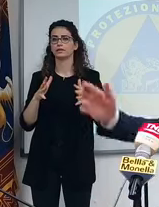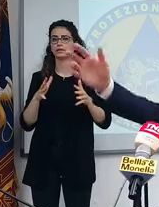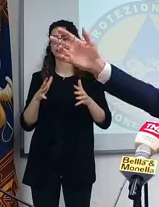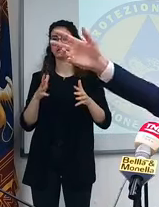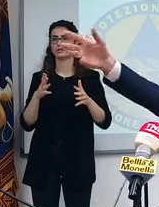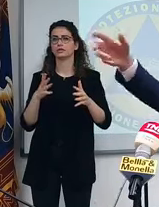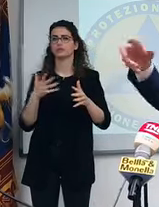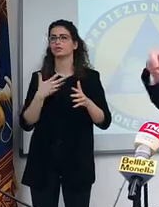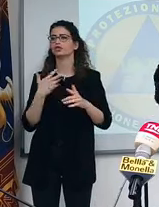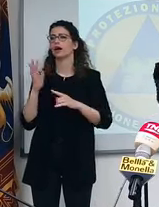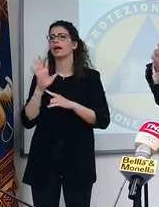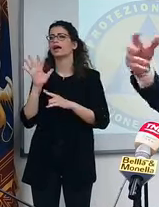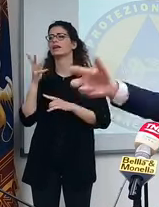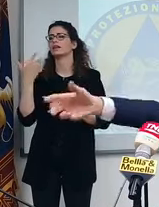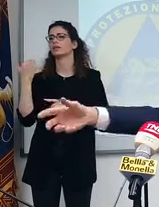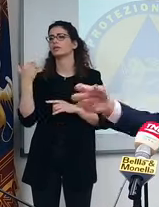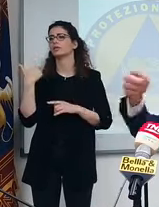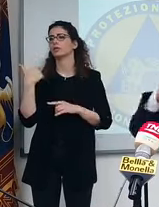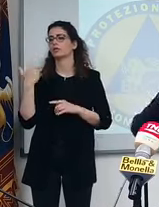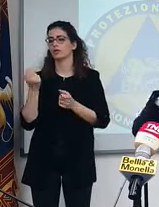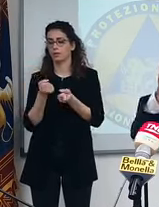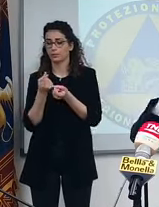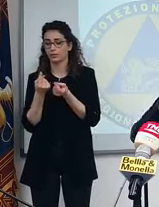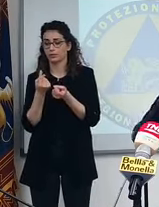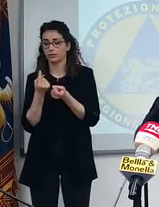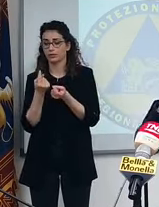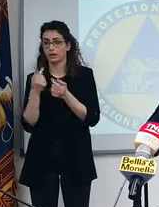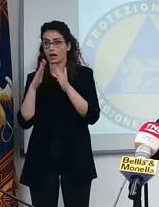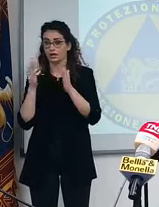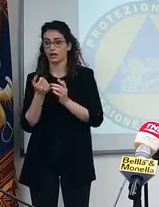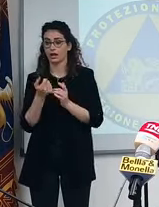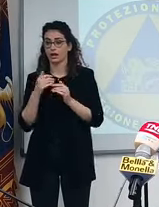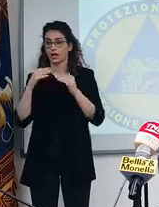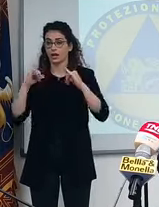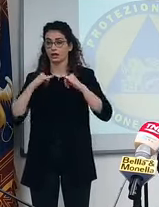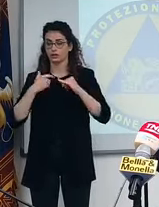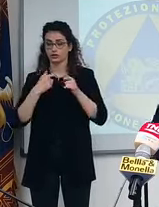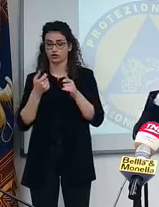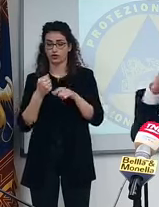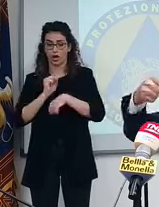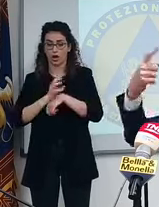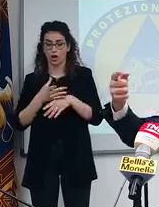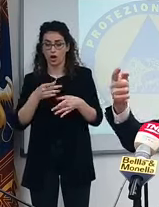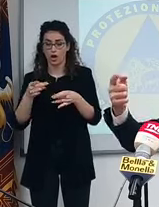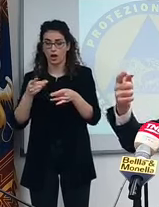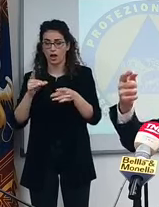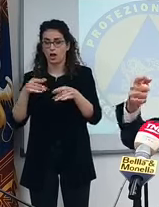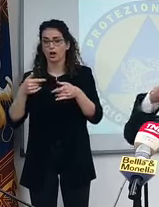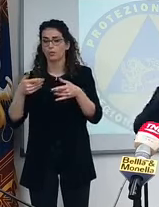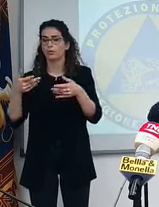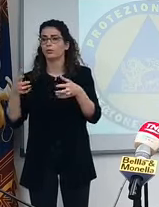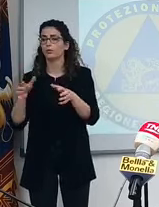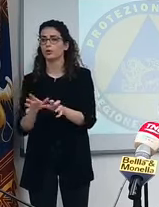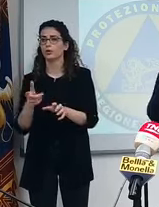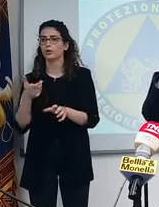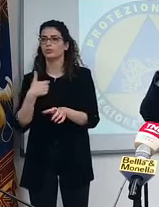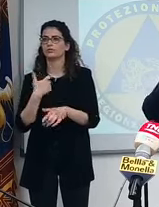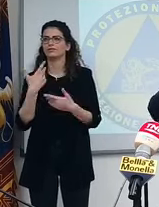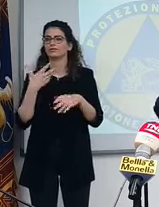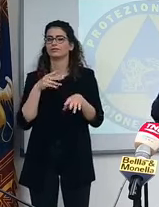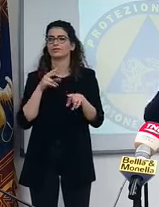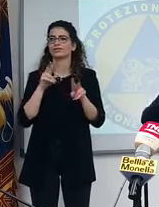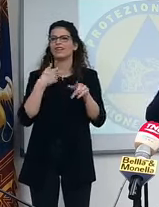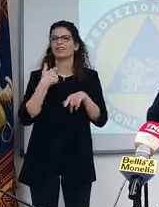Abbiamo avuto un esempio di un focolaio che è nato e si è spento perché poi essendo vaccinati... Siccome continuiamo a testare, troviamo il virus,